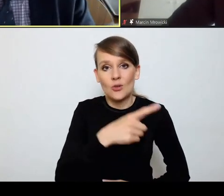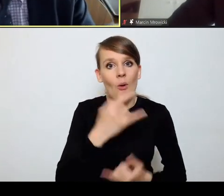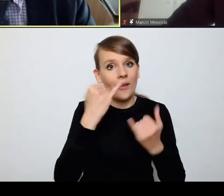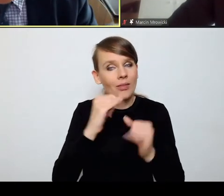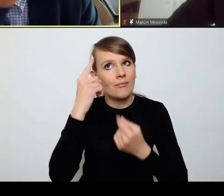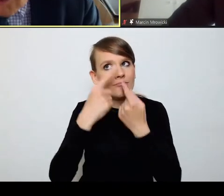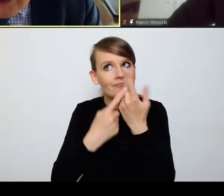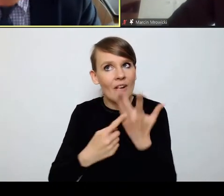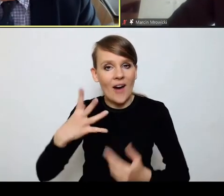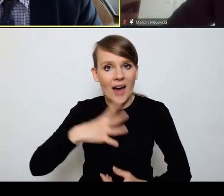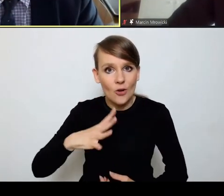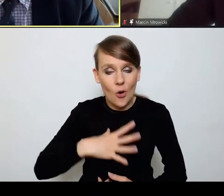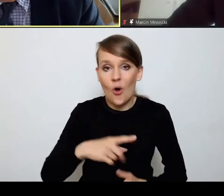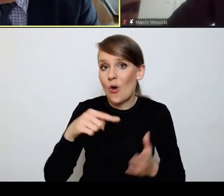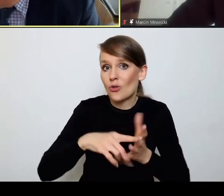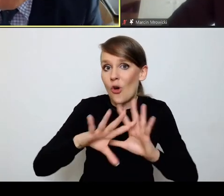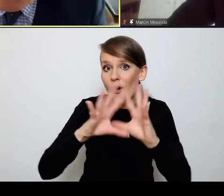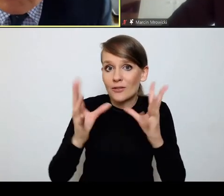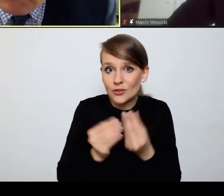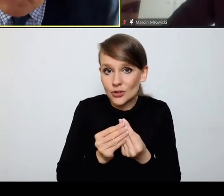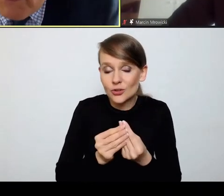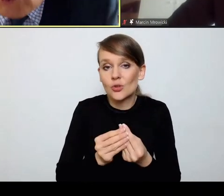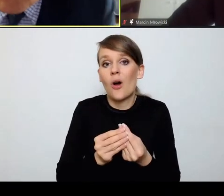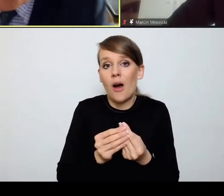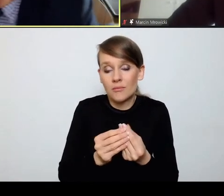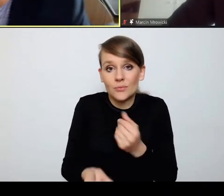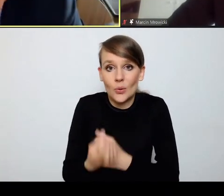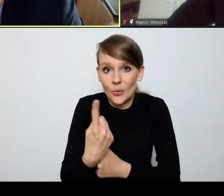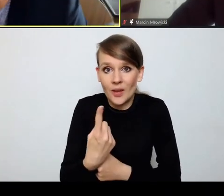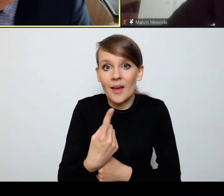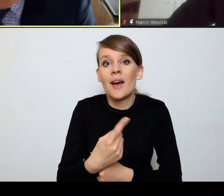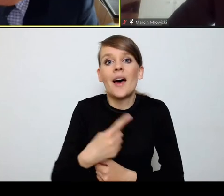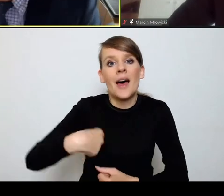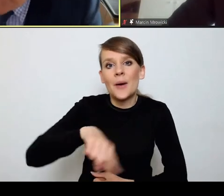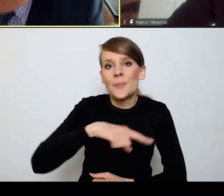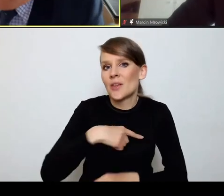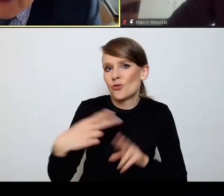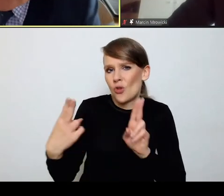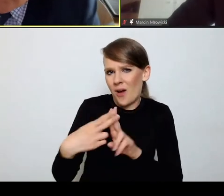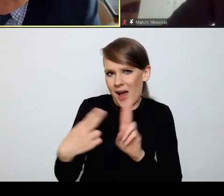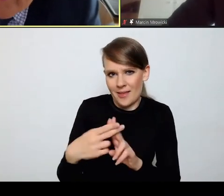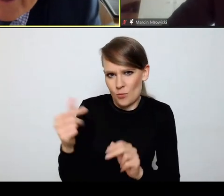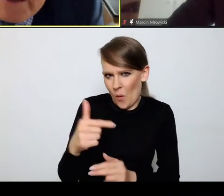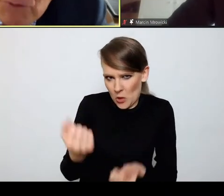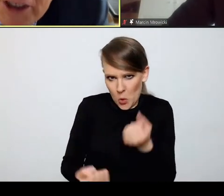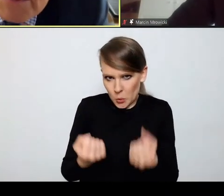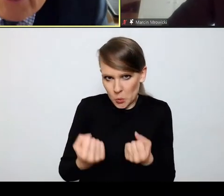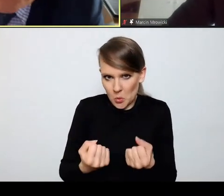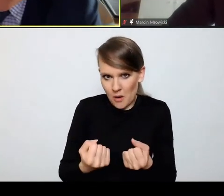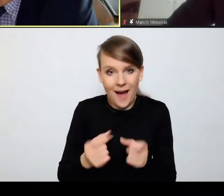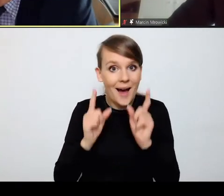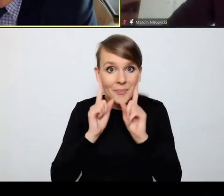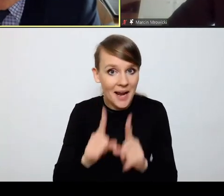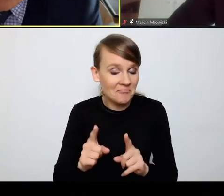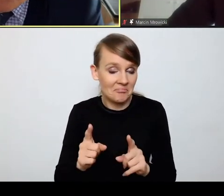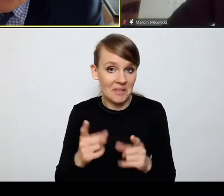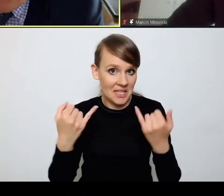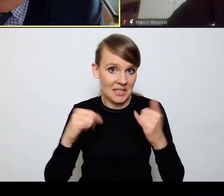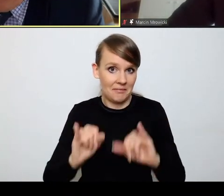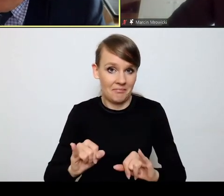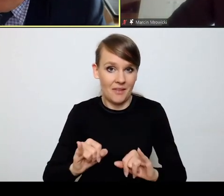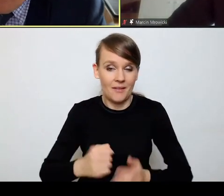powoduje, że teoretycznie powinno być trudno nam się dogadać. Tymczasem jest inaczej. Tymczasem jest inaczej.